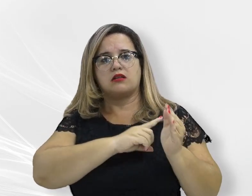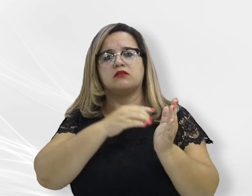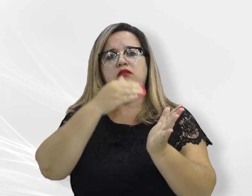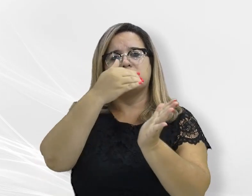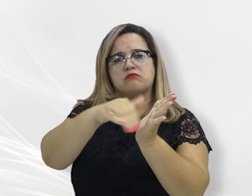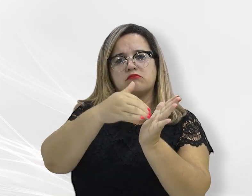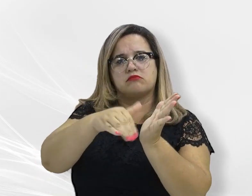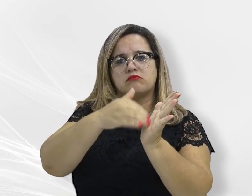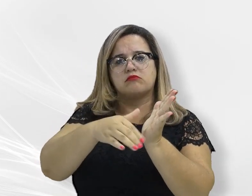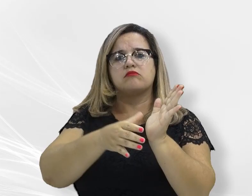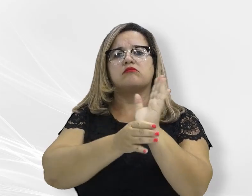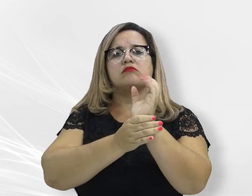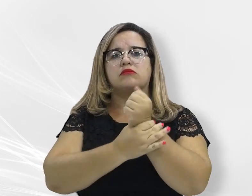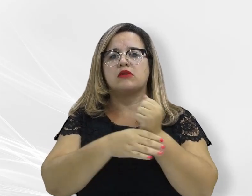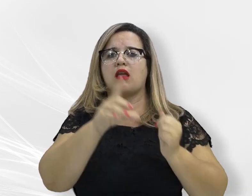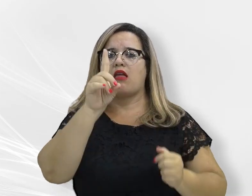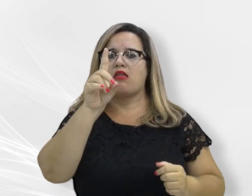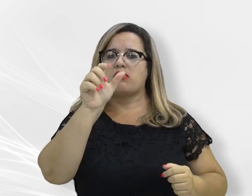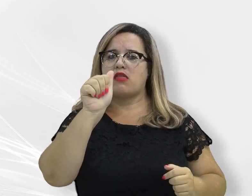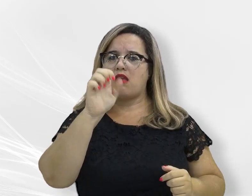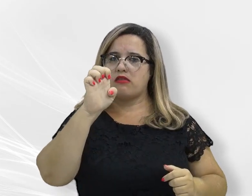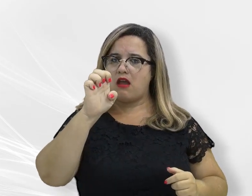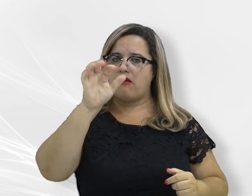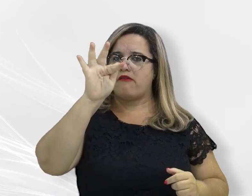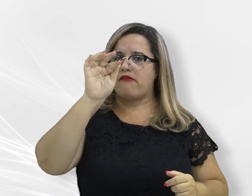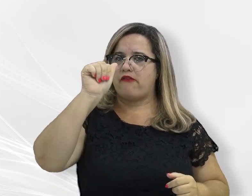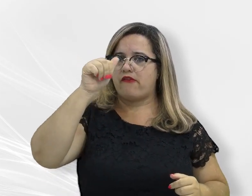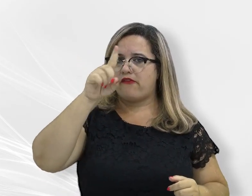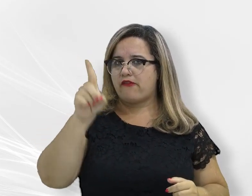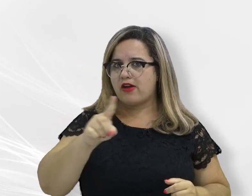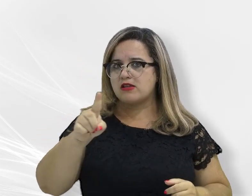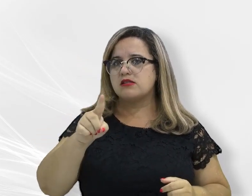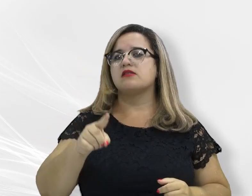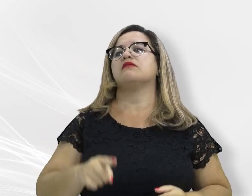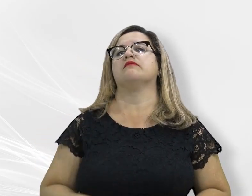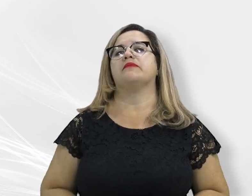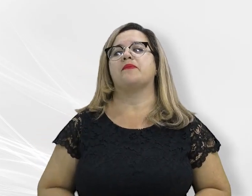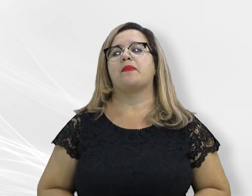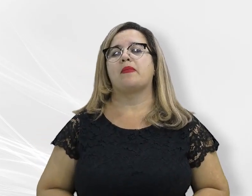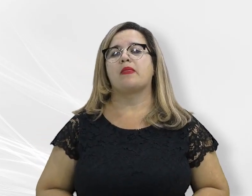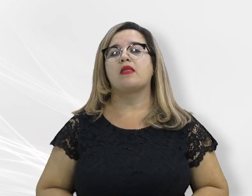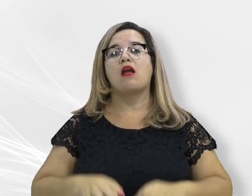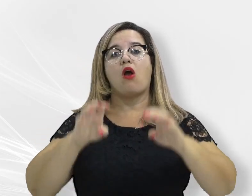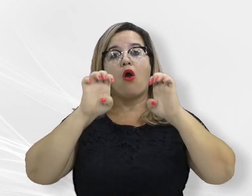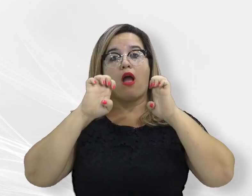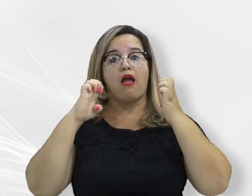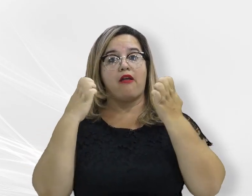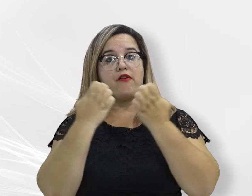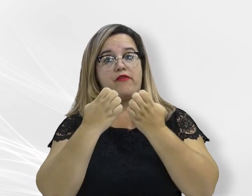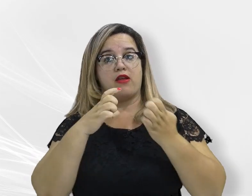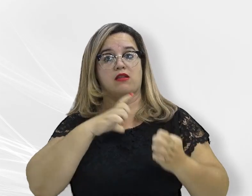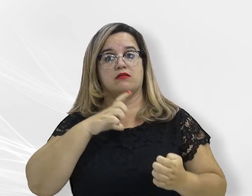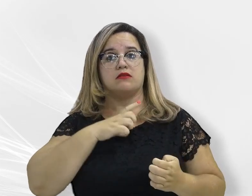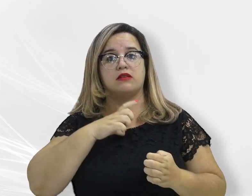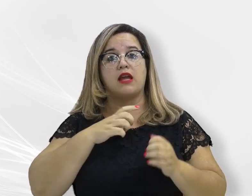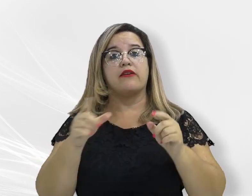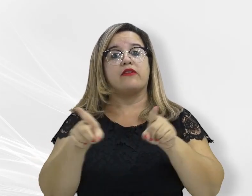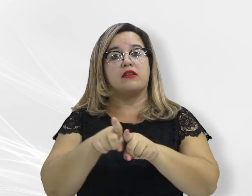DEFAS, na sede das Promotorias de Justiça de Cuiabá. O evento contou com a participação do governador do estado,